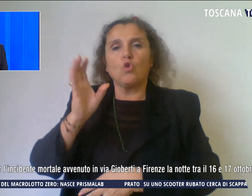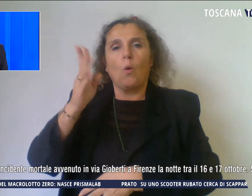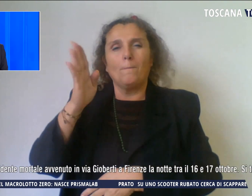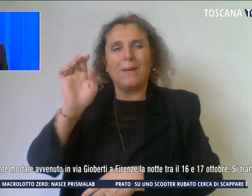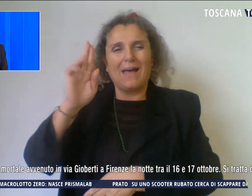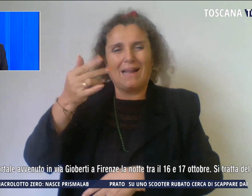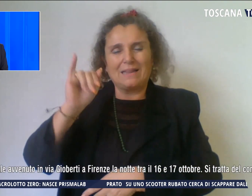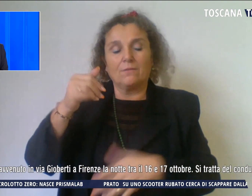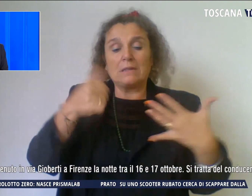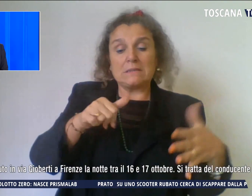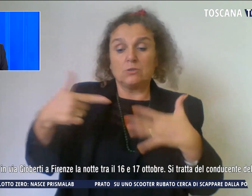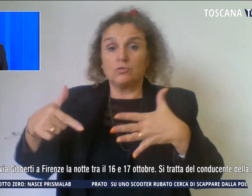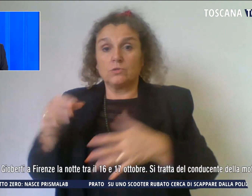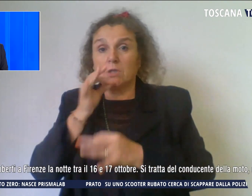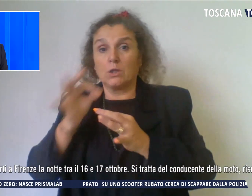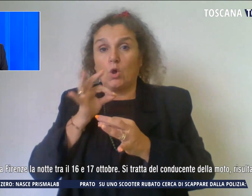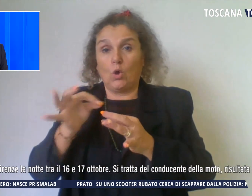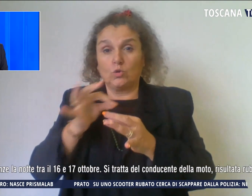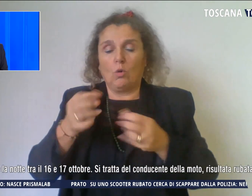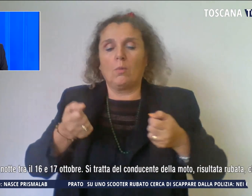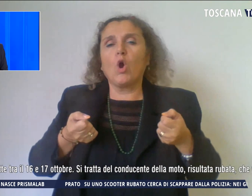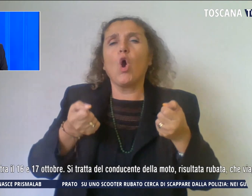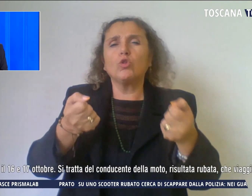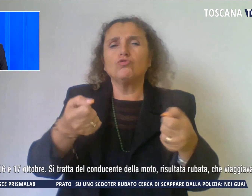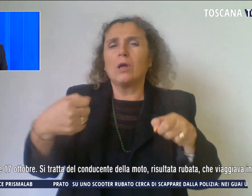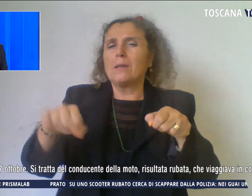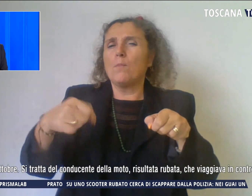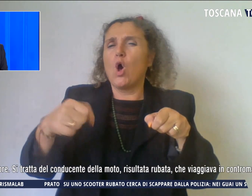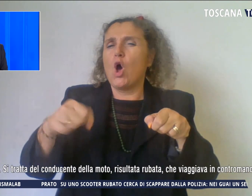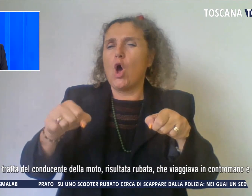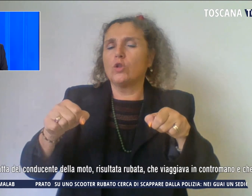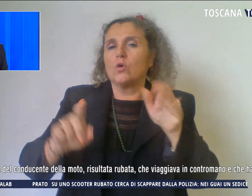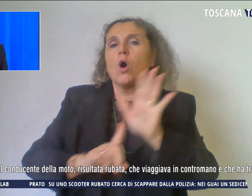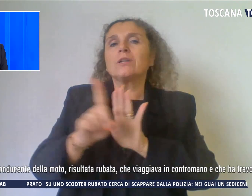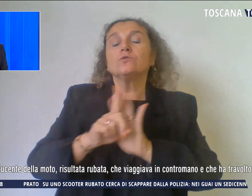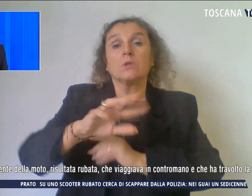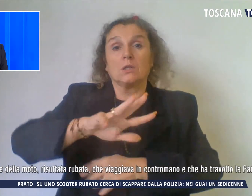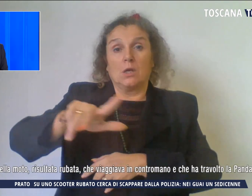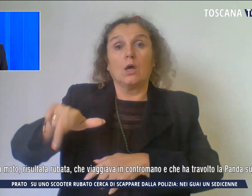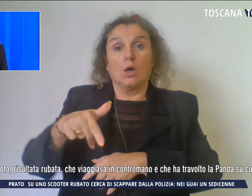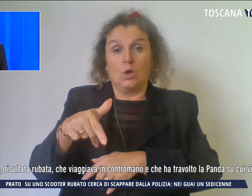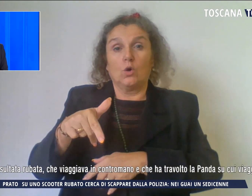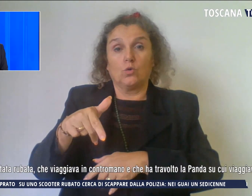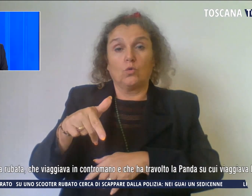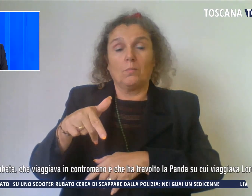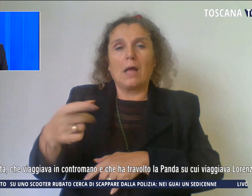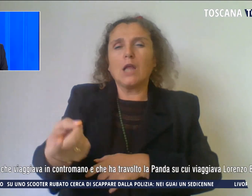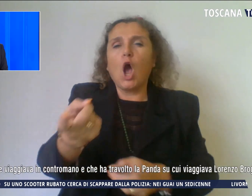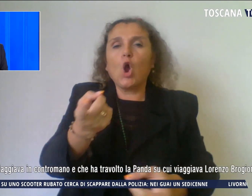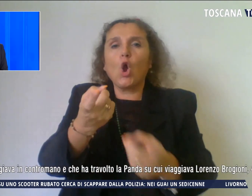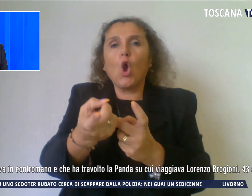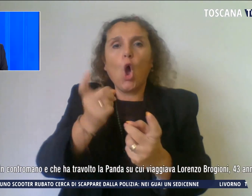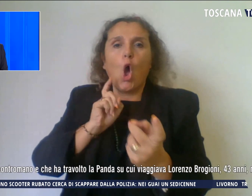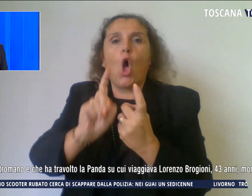ottobre. Si tratta del conducente della moto che poi è risultata rubata, che viaggiava in contromano e che ha